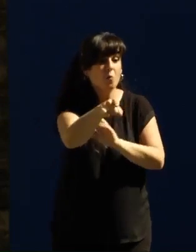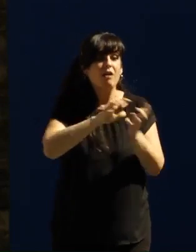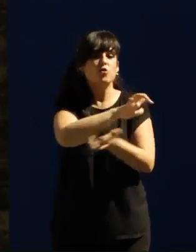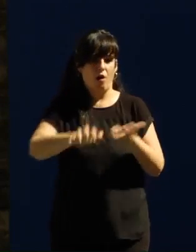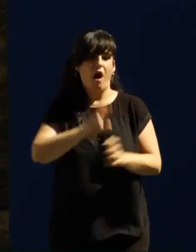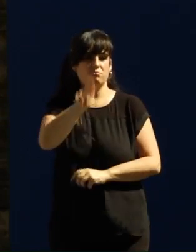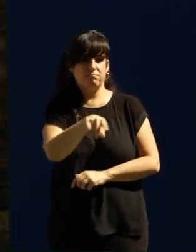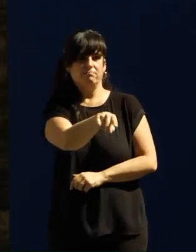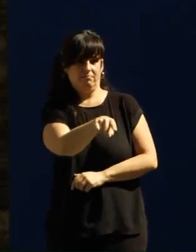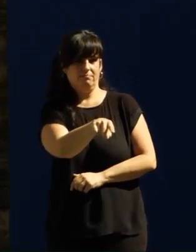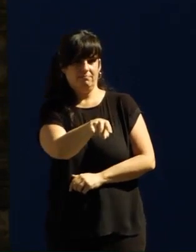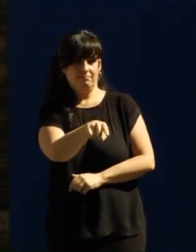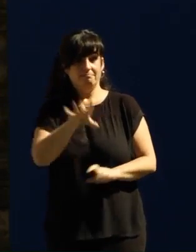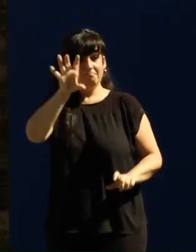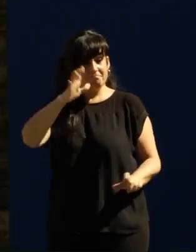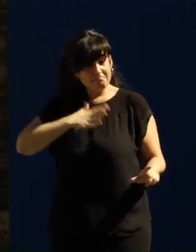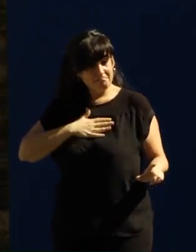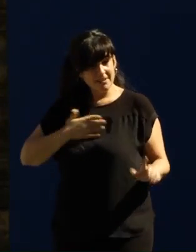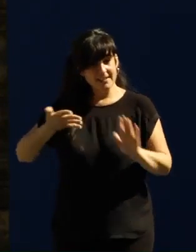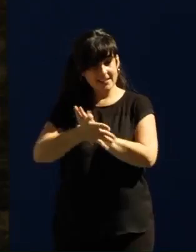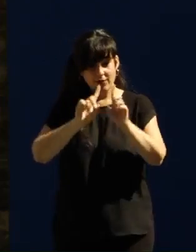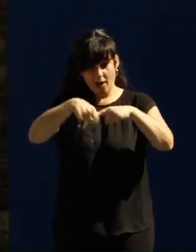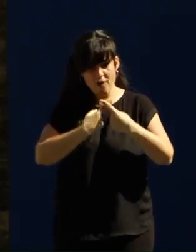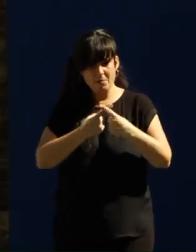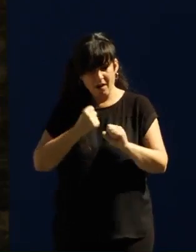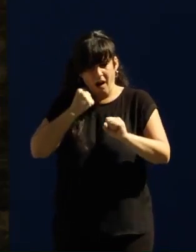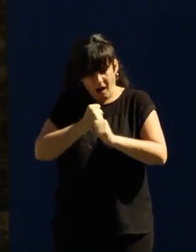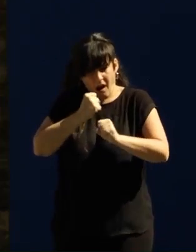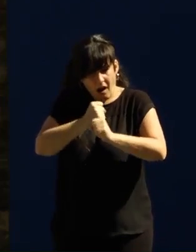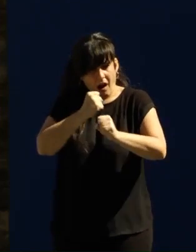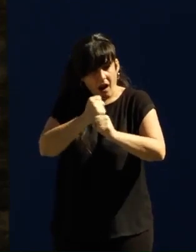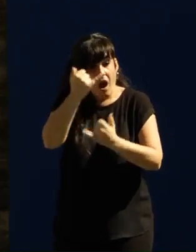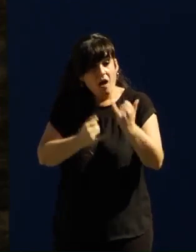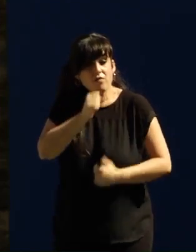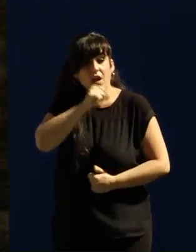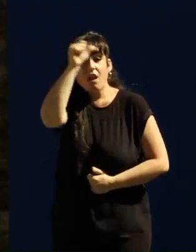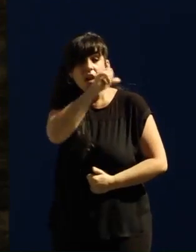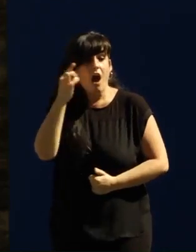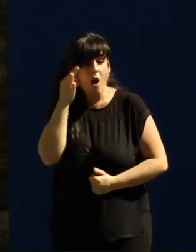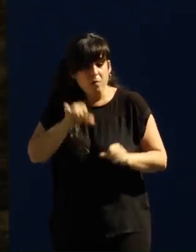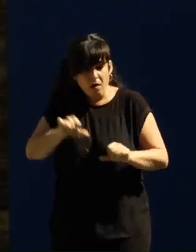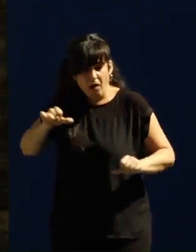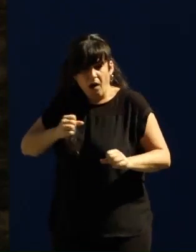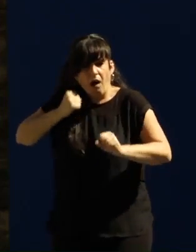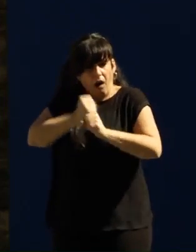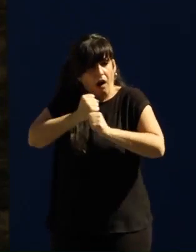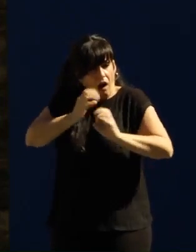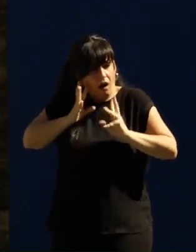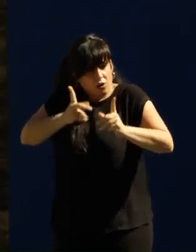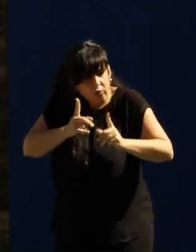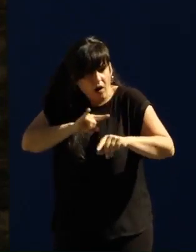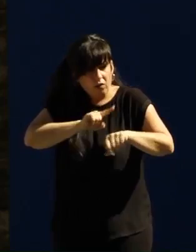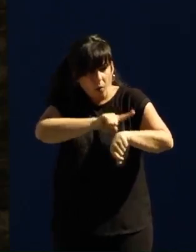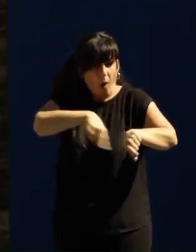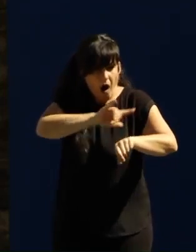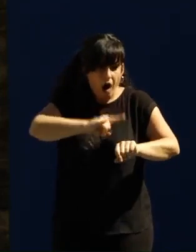el mío el desorden comenzó cuando había muchas familias trabajadoras en las que los abuelos y las abuelas se habían dejado la piel echando horas extras